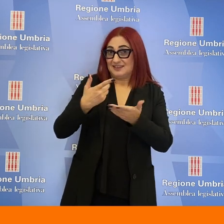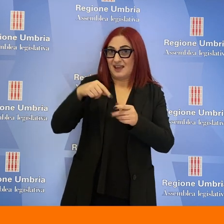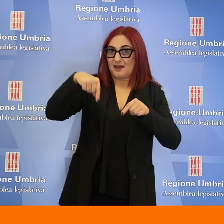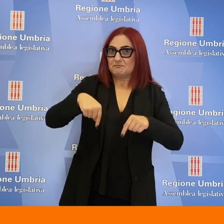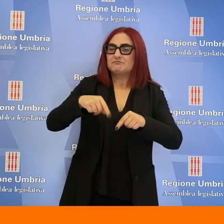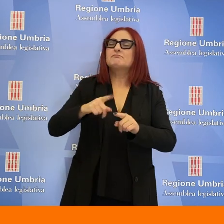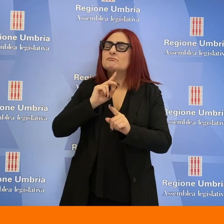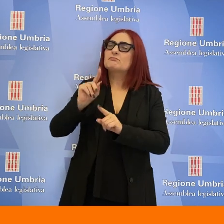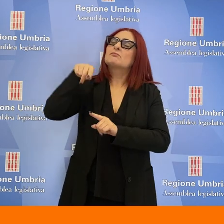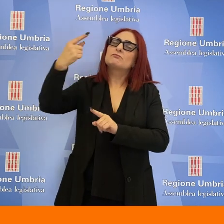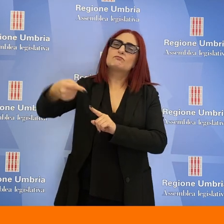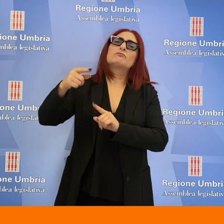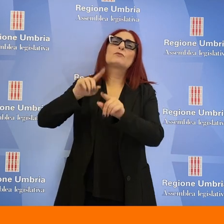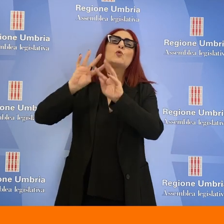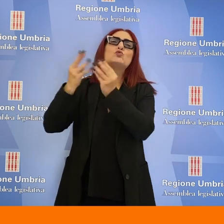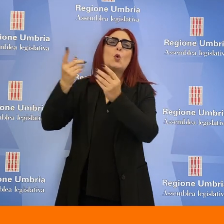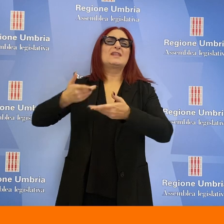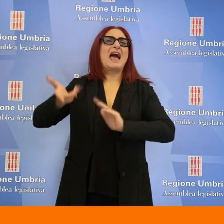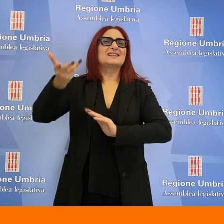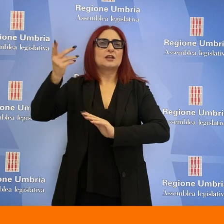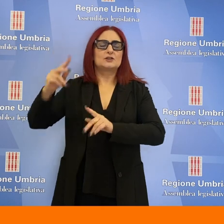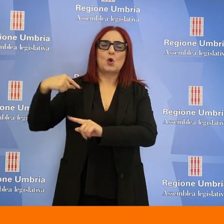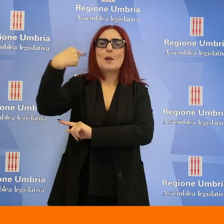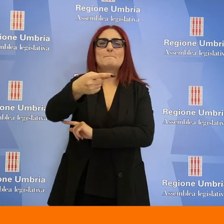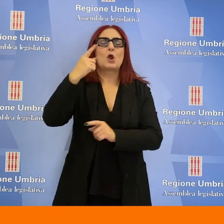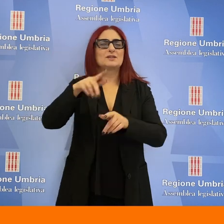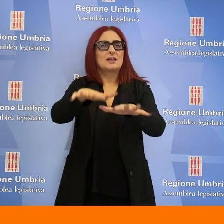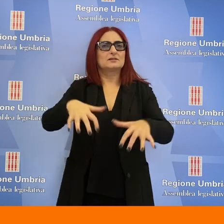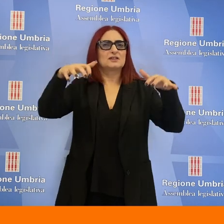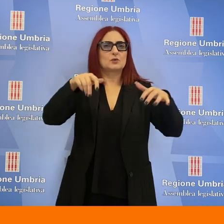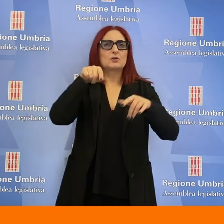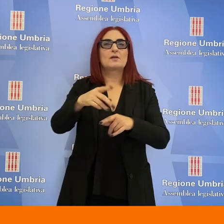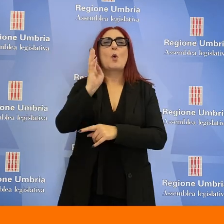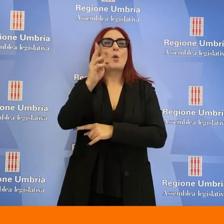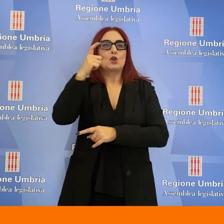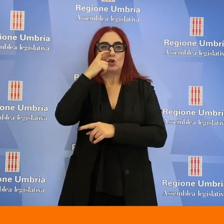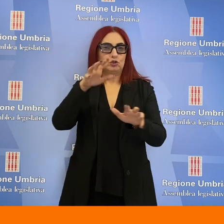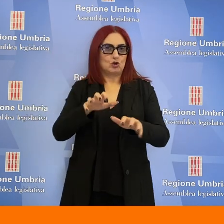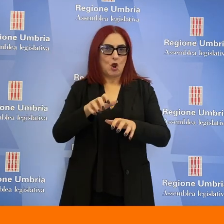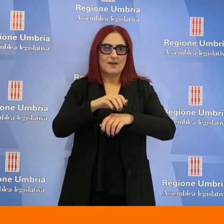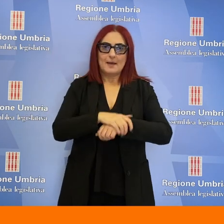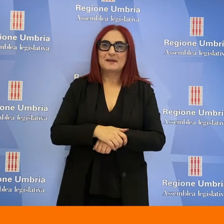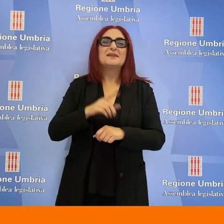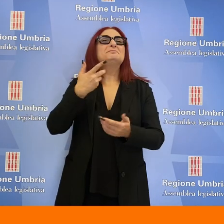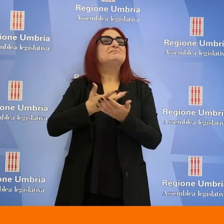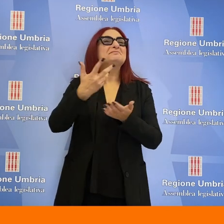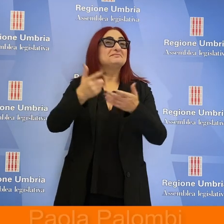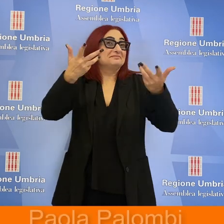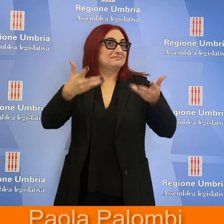data da giunta e assessori nella prossima seduta d'aula prevista martedì 14 novembre. Per questa edizione è